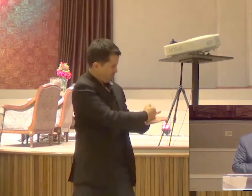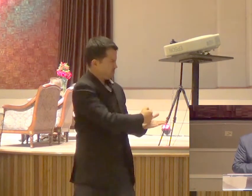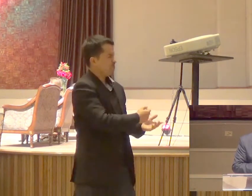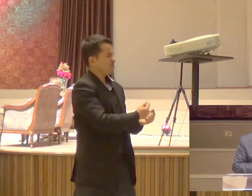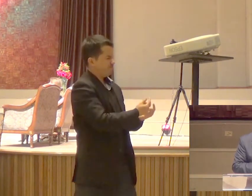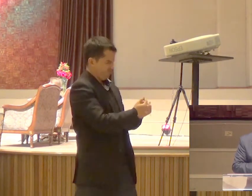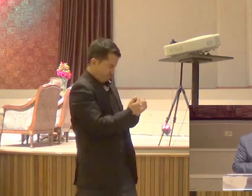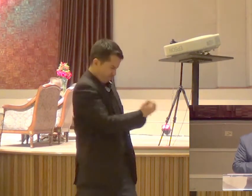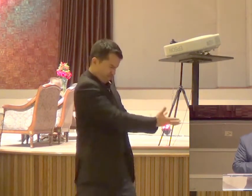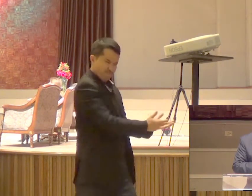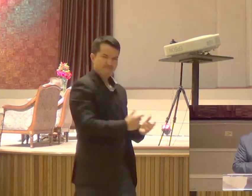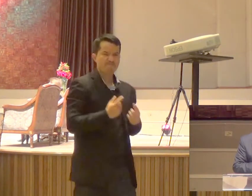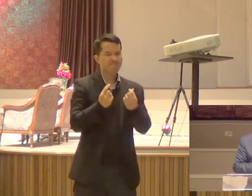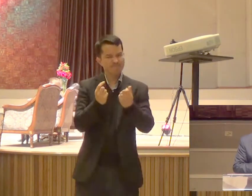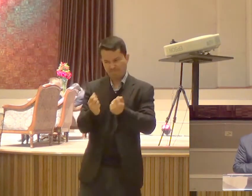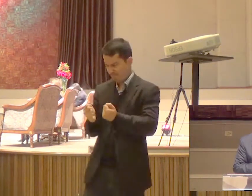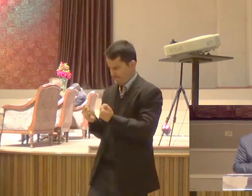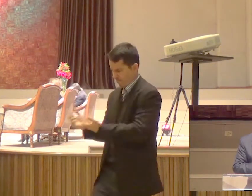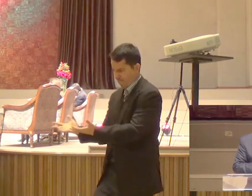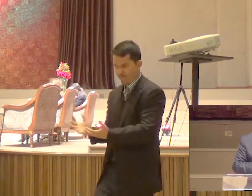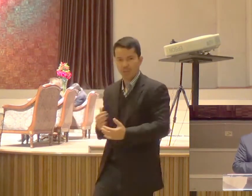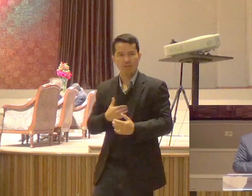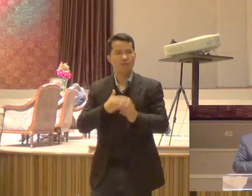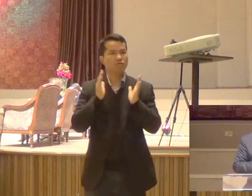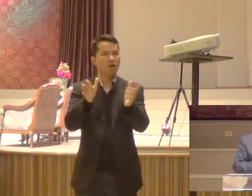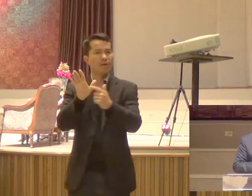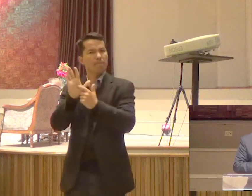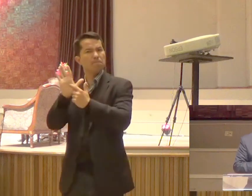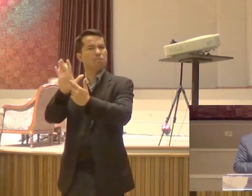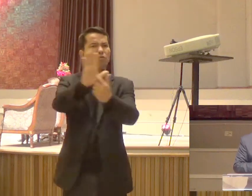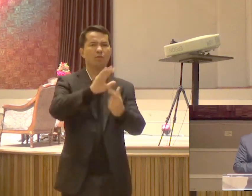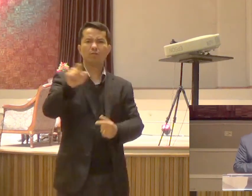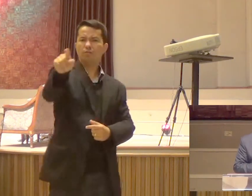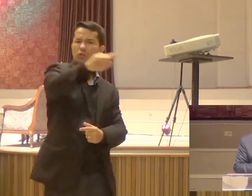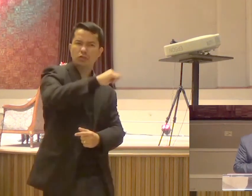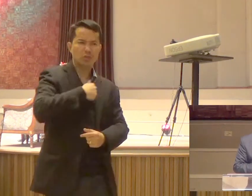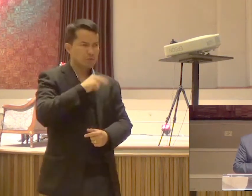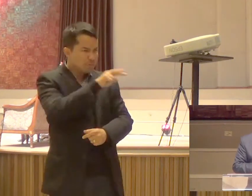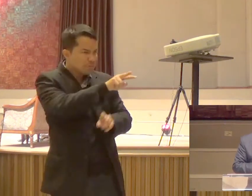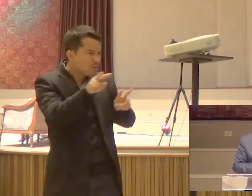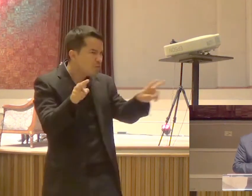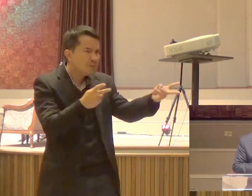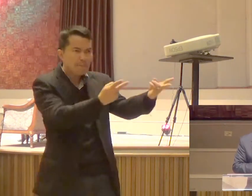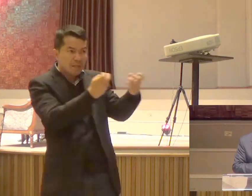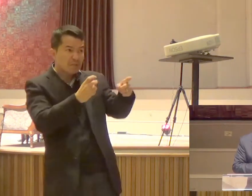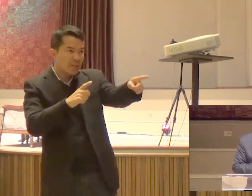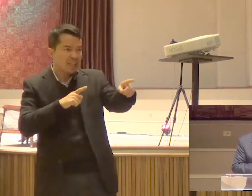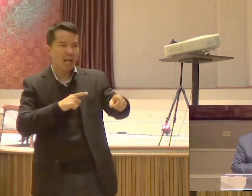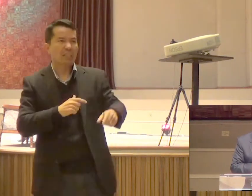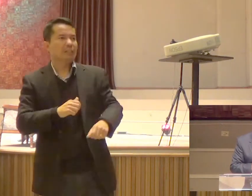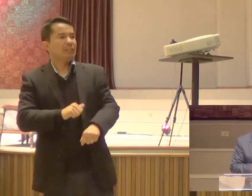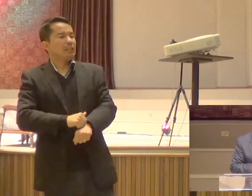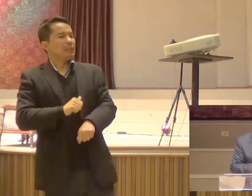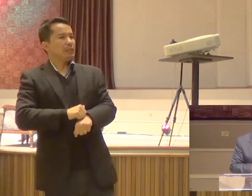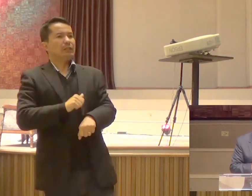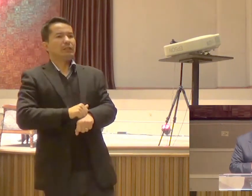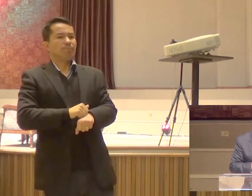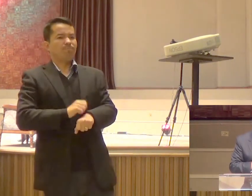mostrado em tudo Que trabalhando assim É mister socorrer os necessitados E recordar as palavras do próprio Senhor Jesus